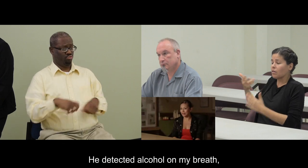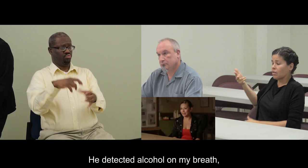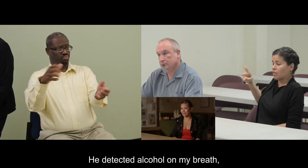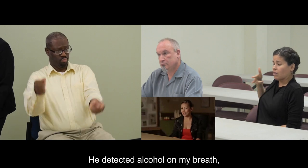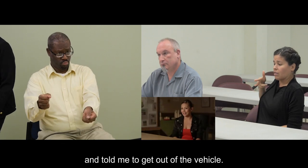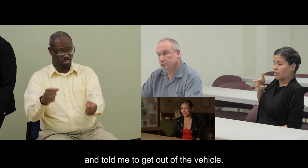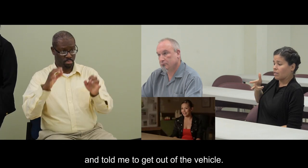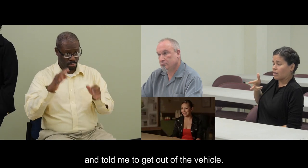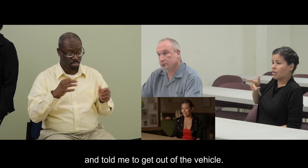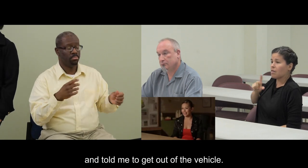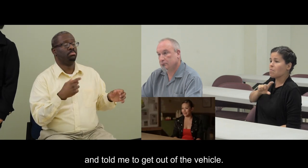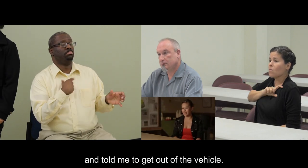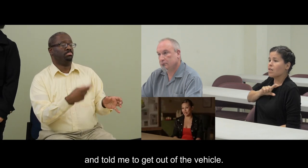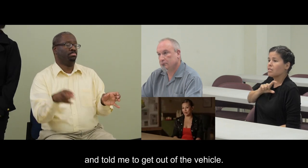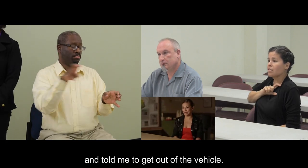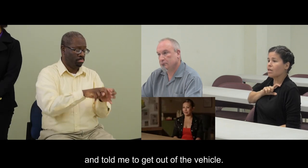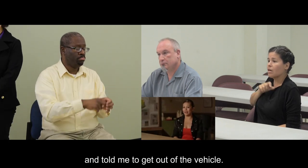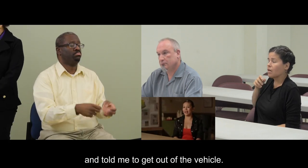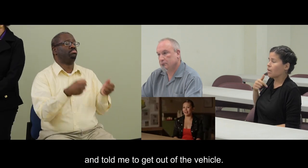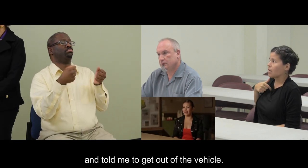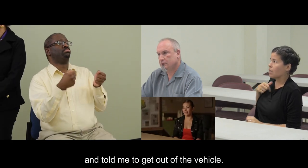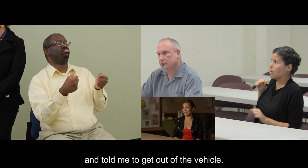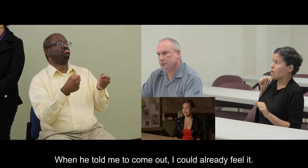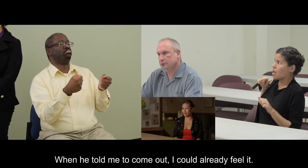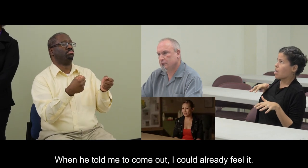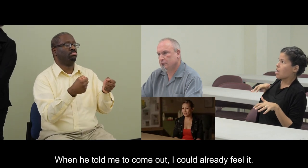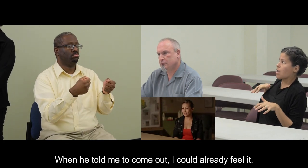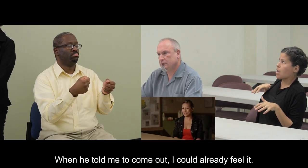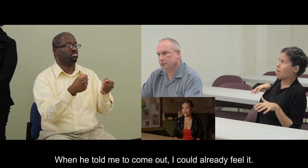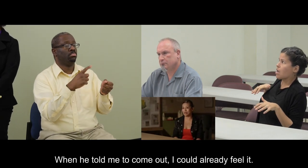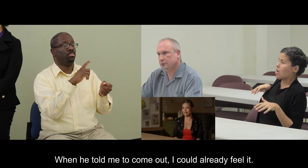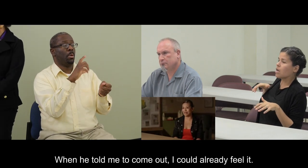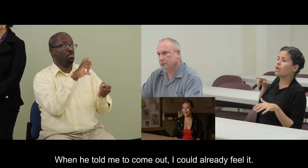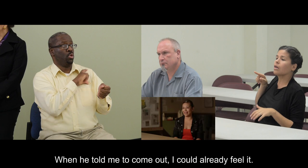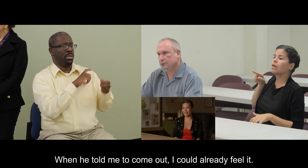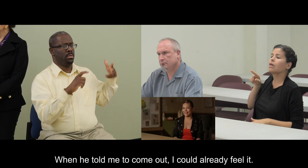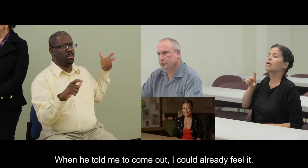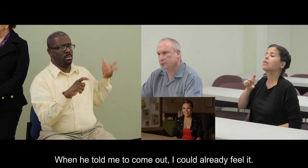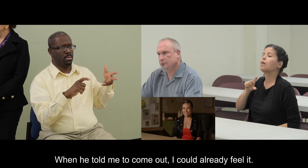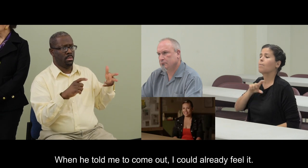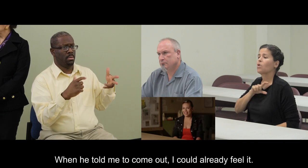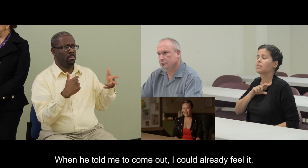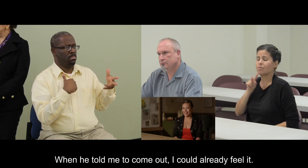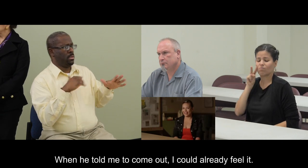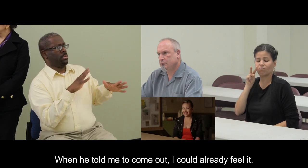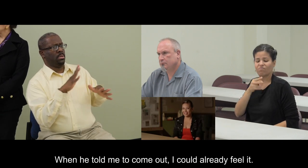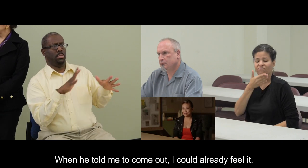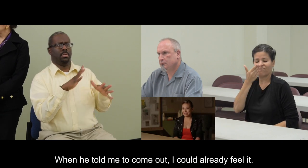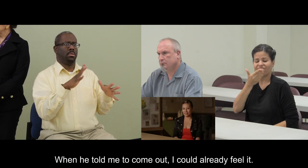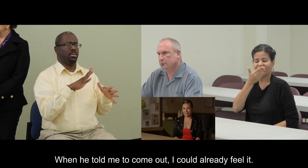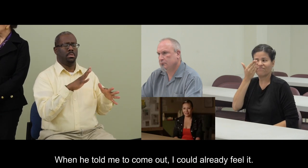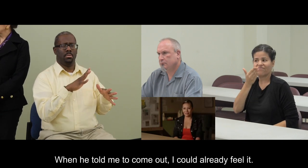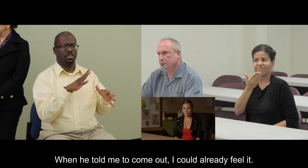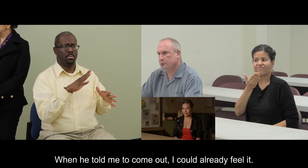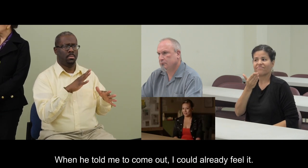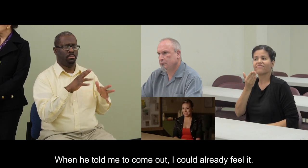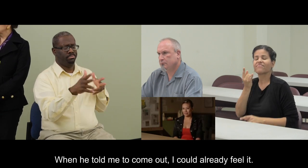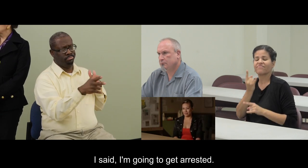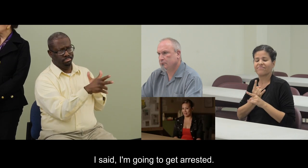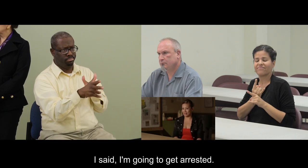y me dijo que me bajara. En el momento que me dijo que me bajara, ya allí me sentí, dije, me van